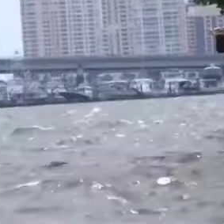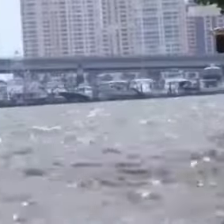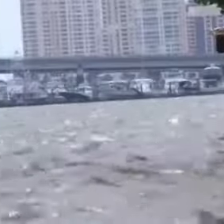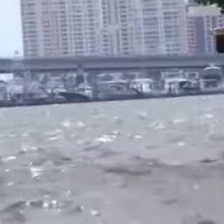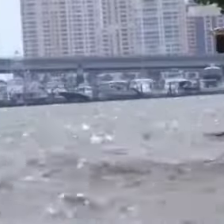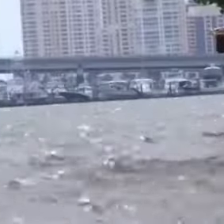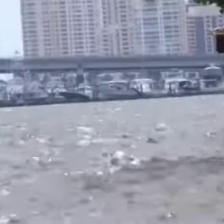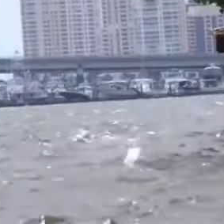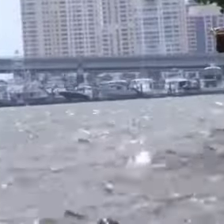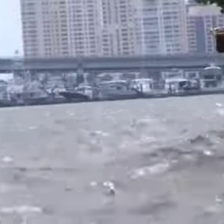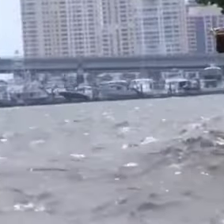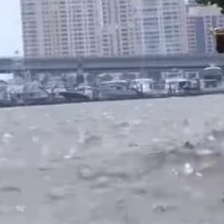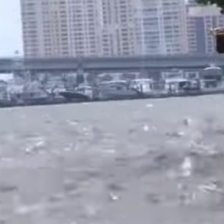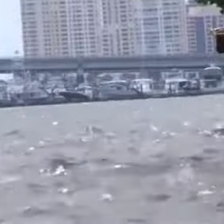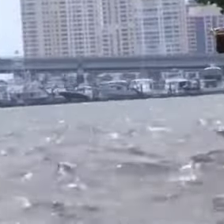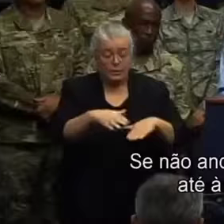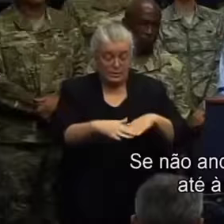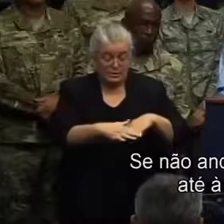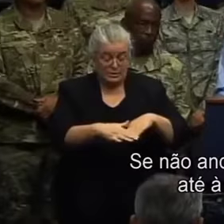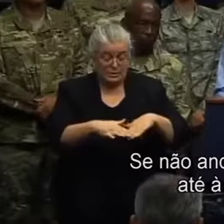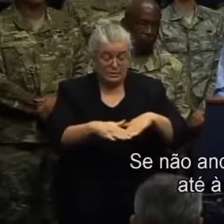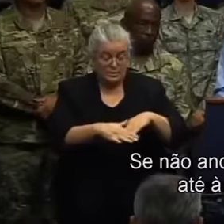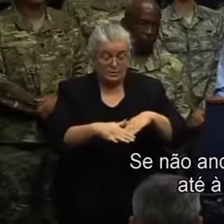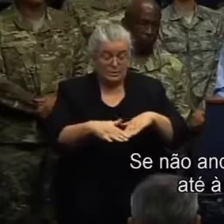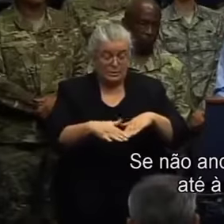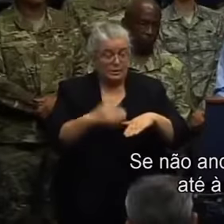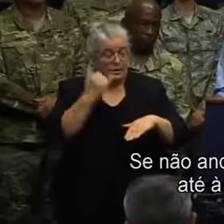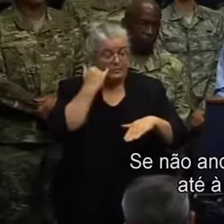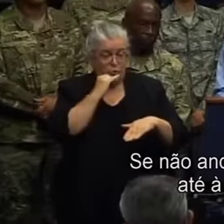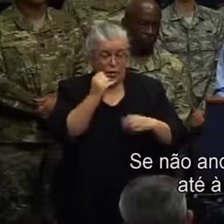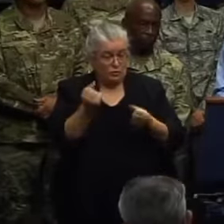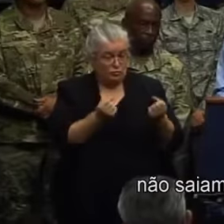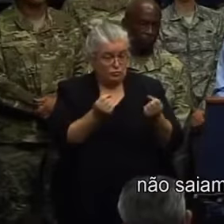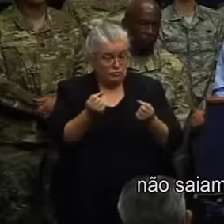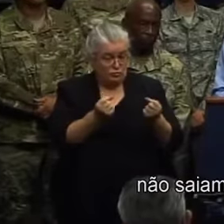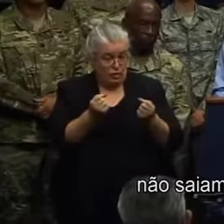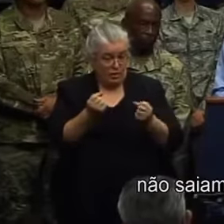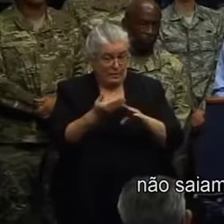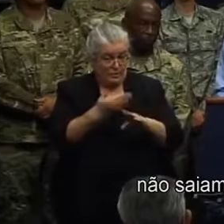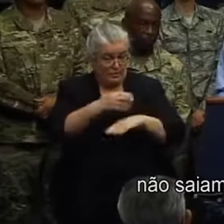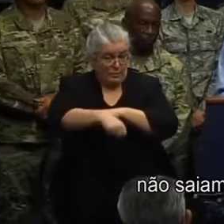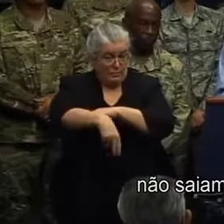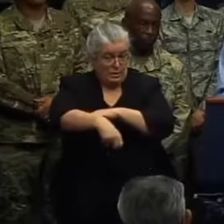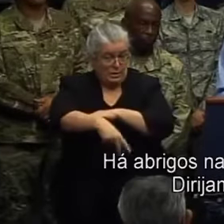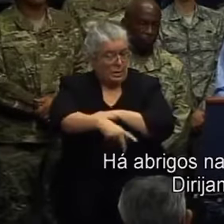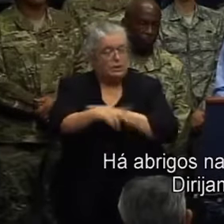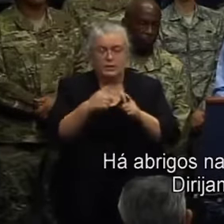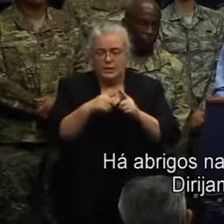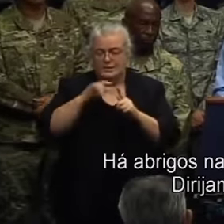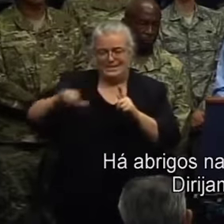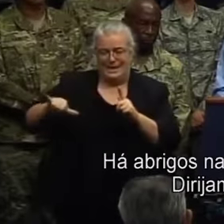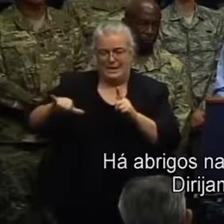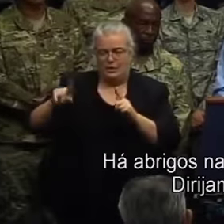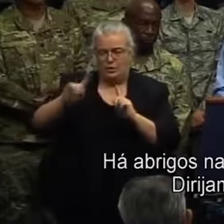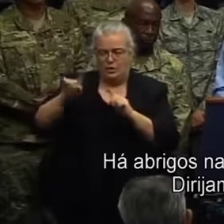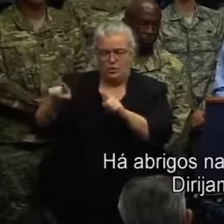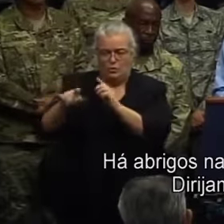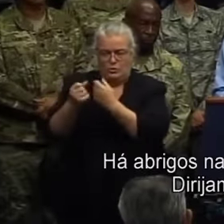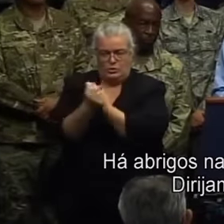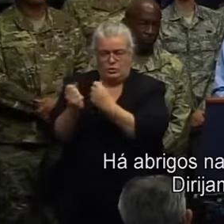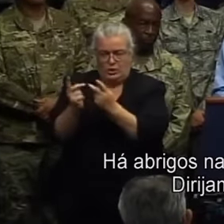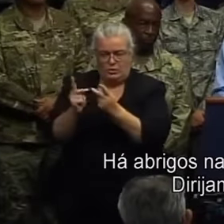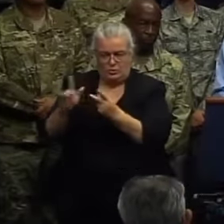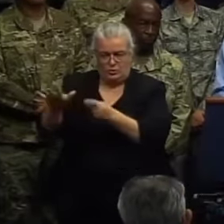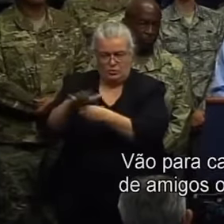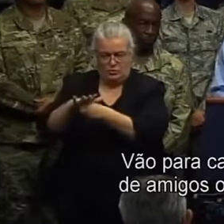enquanto tentam fugir. Se você não está na rua por meia-noite, não saiba na rua. Temos escrituras na sua comunidade, vá